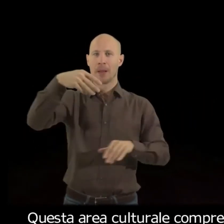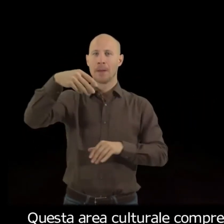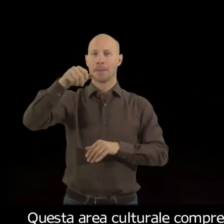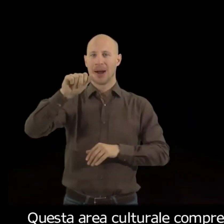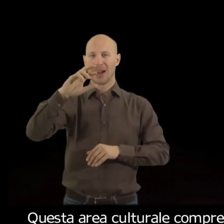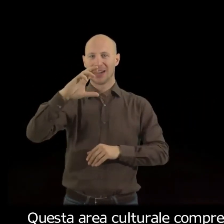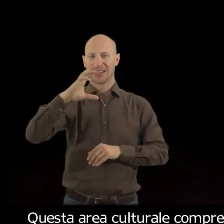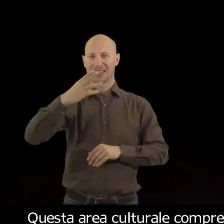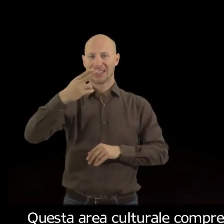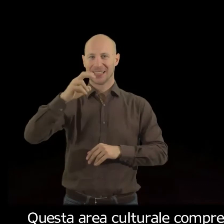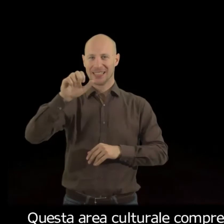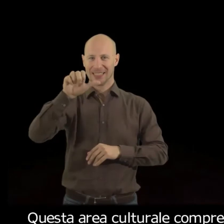isole della società.